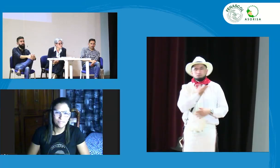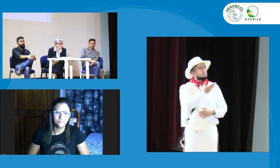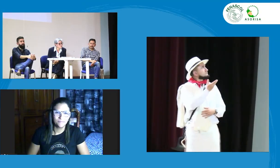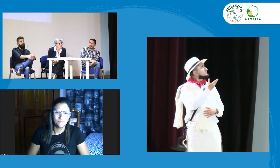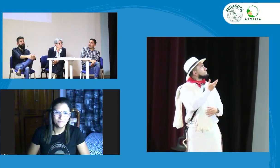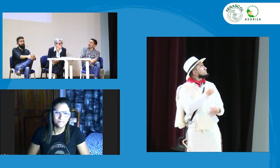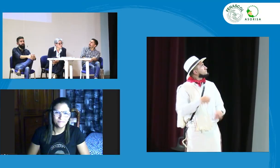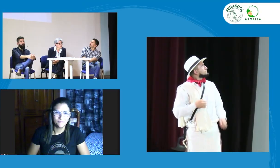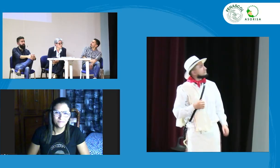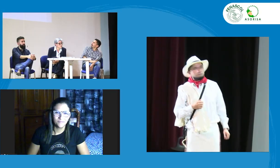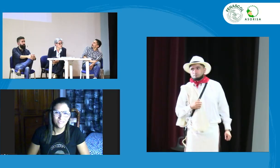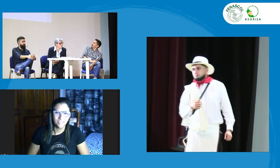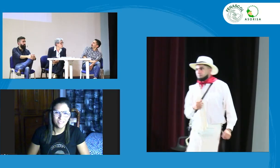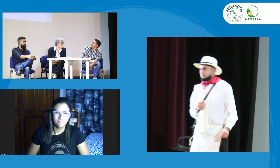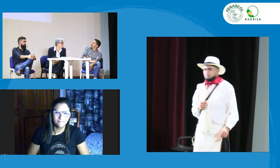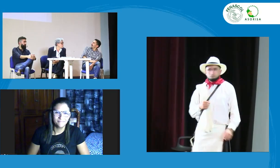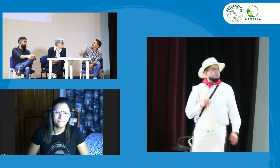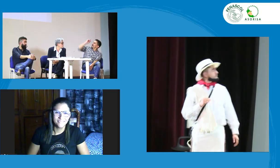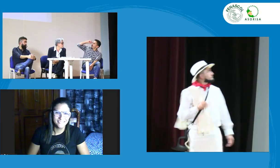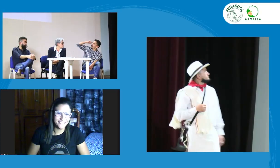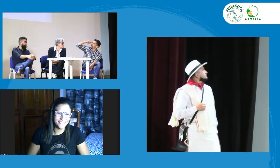tienes el espacio para tu pregunta